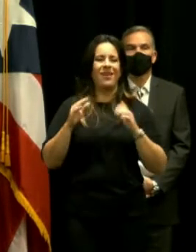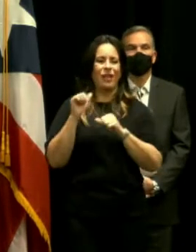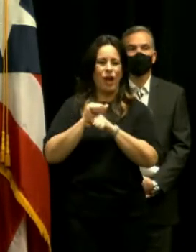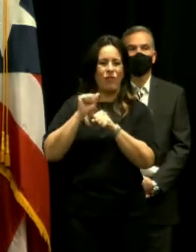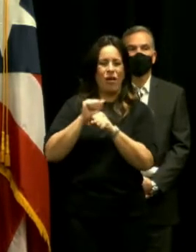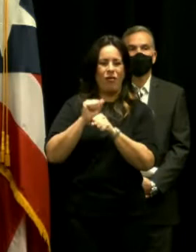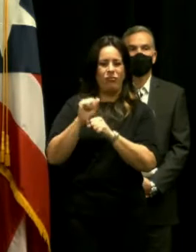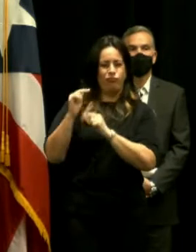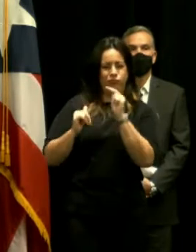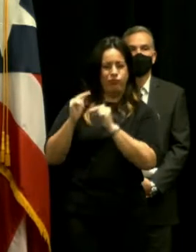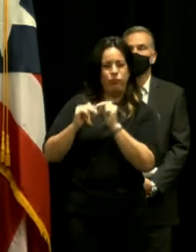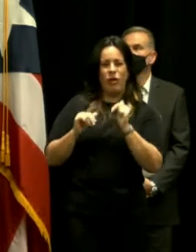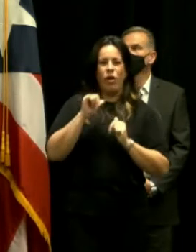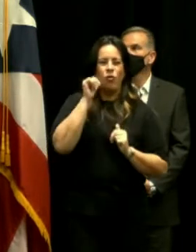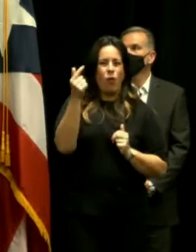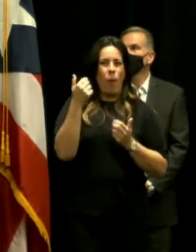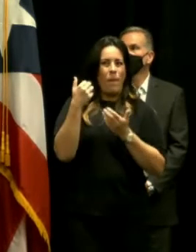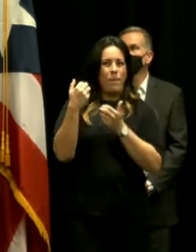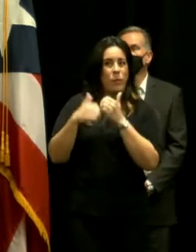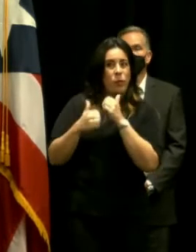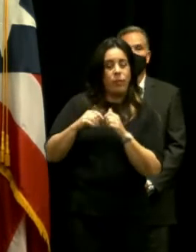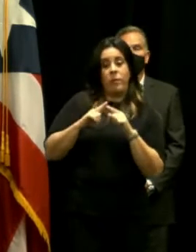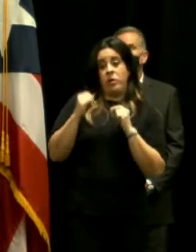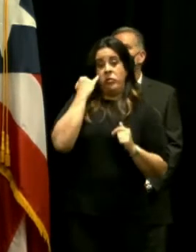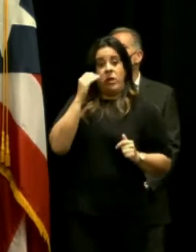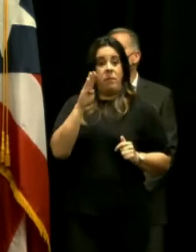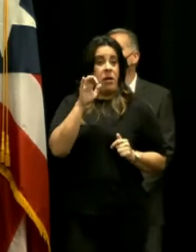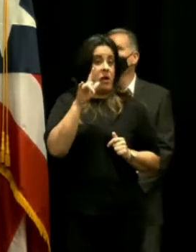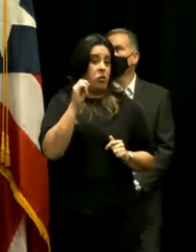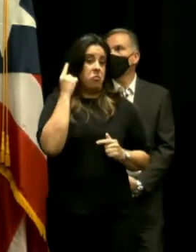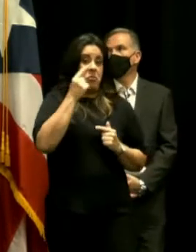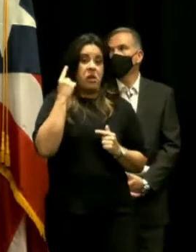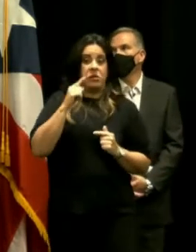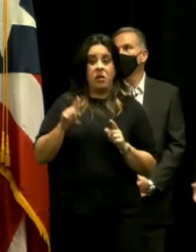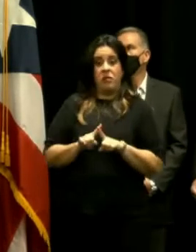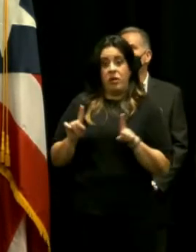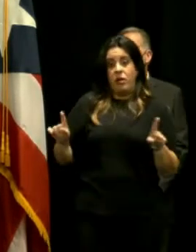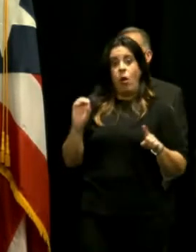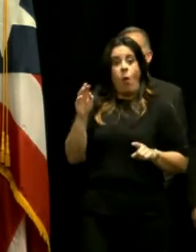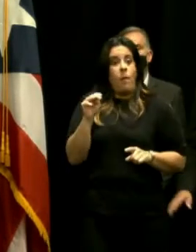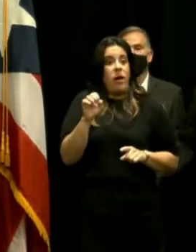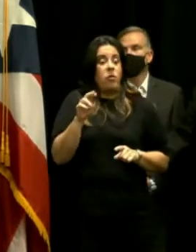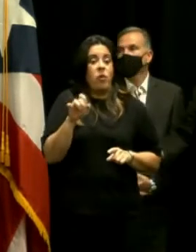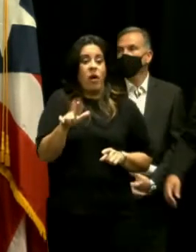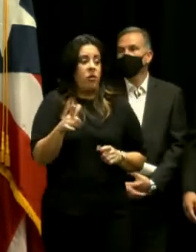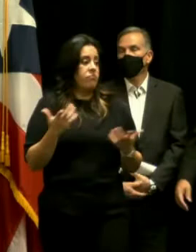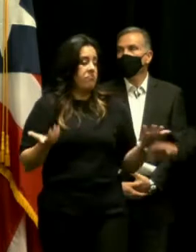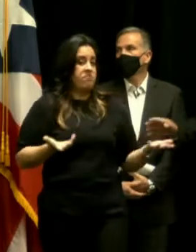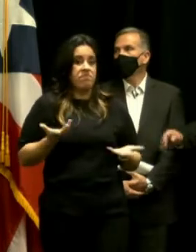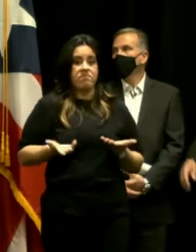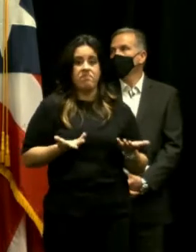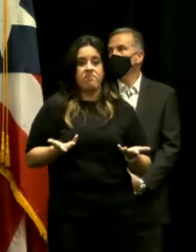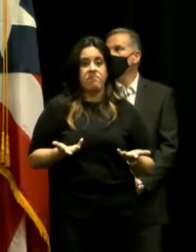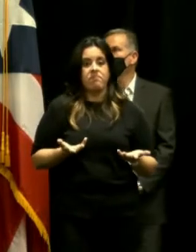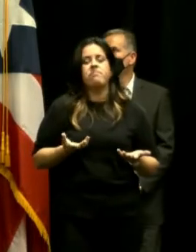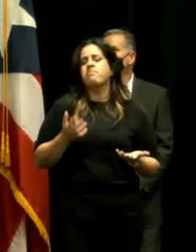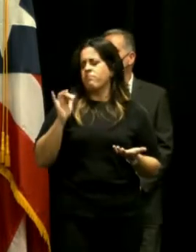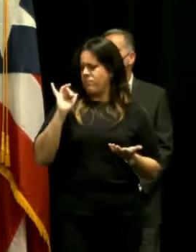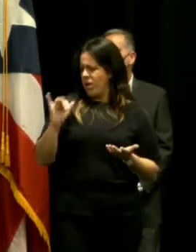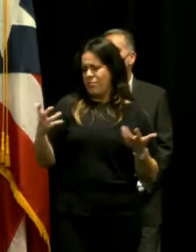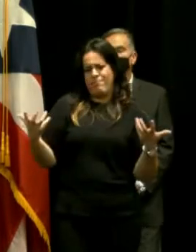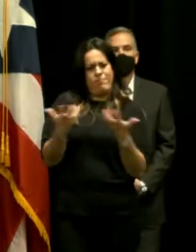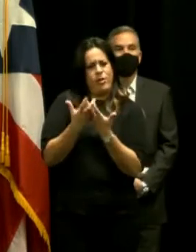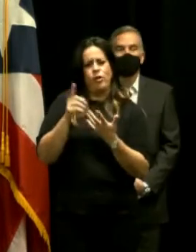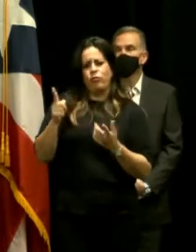o sea que eso no es un issue pero si Vaquero piensa diferente entiendo o Manuel no es una eso es